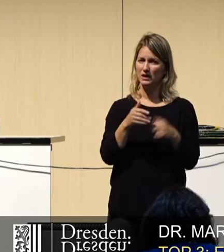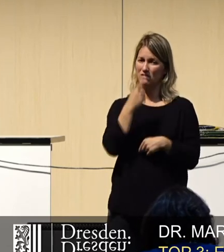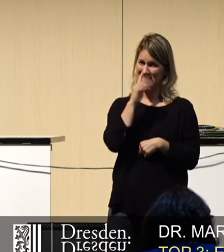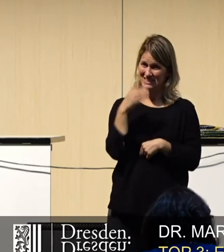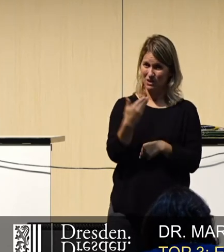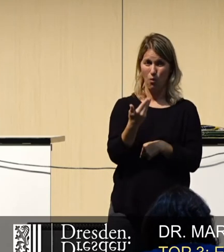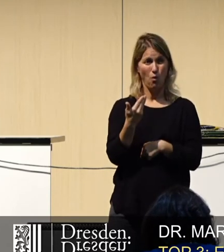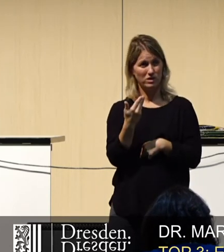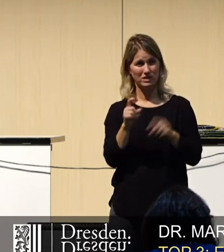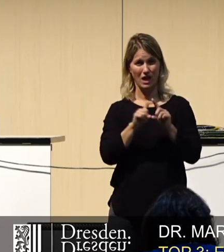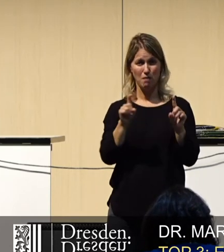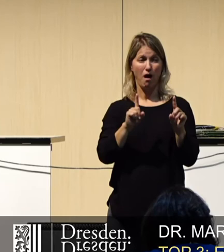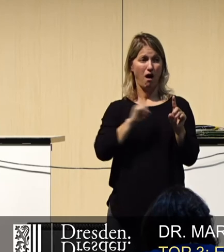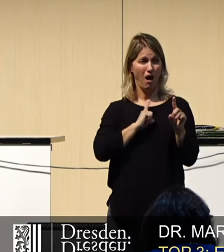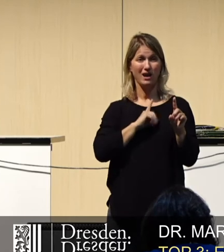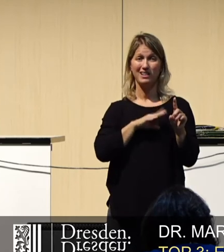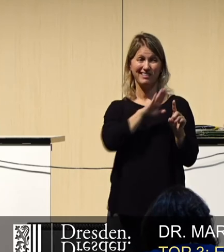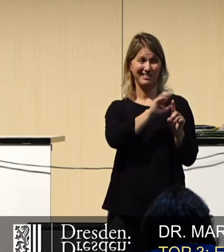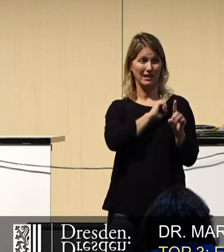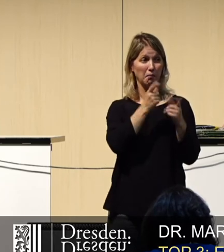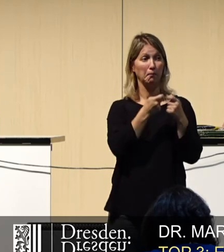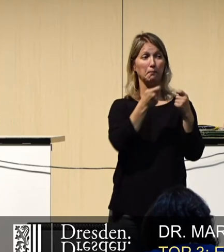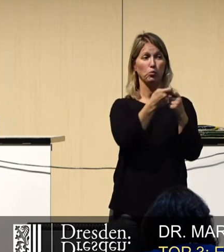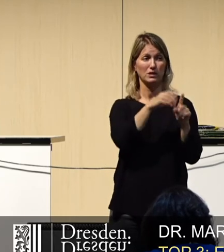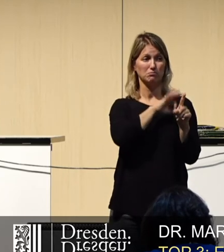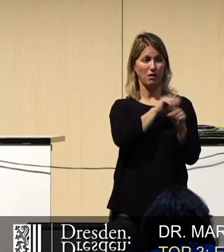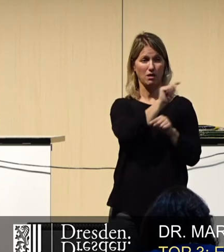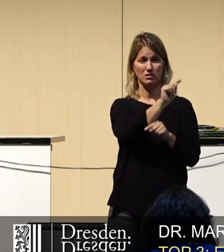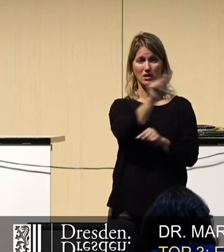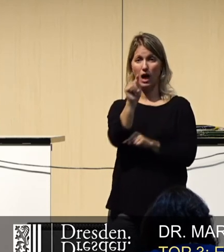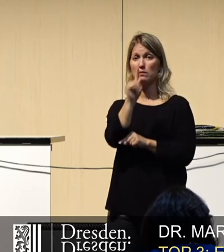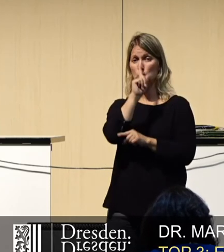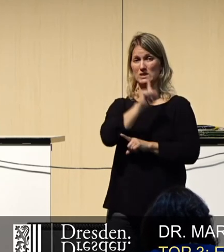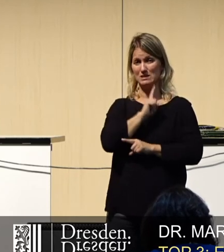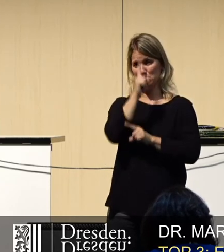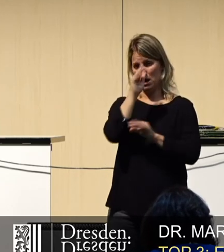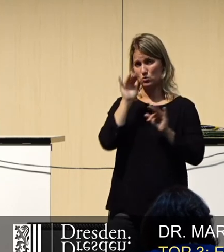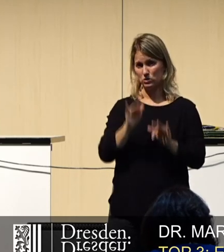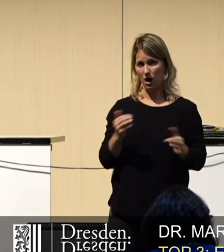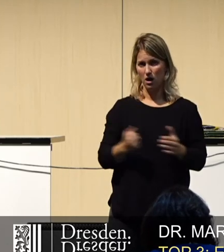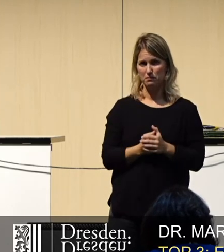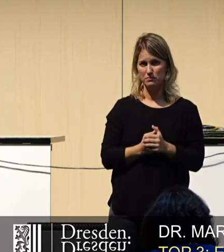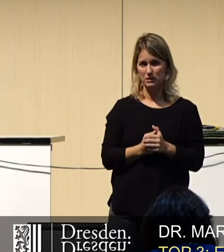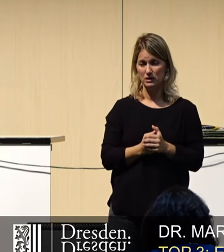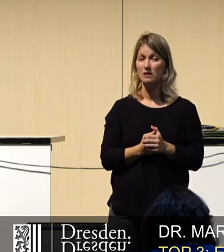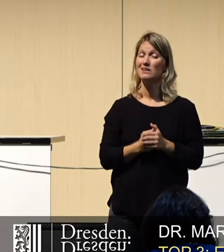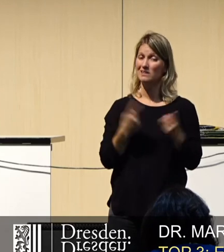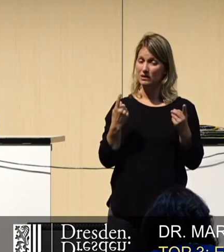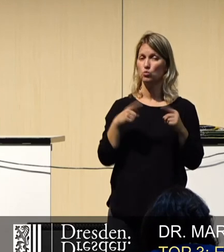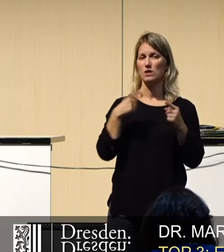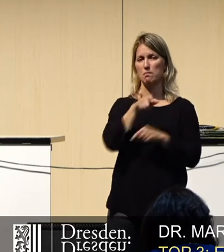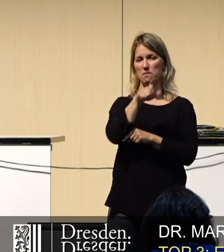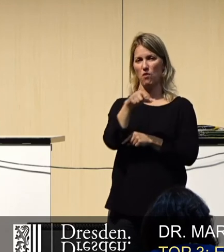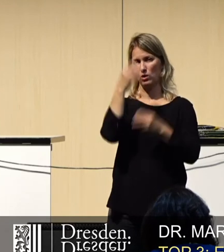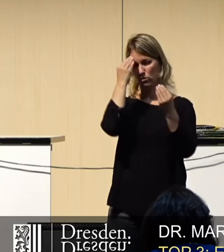eigentlich, Ihre Bundesparteien müssen dazu einen Standpunkt haben und das in die Bevölkerung kommunizieren